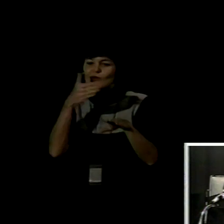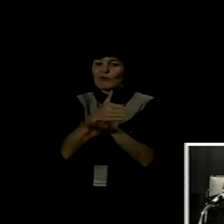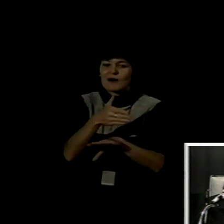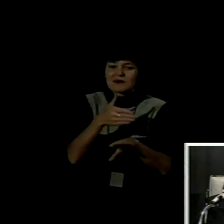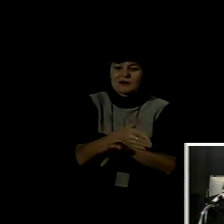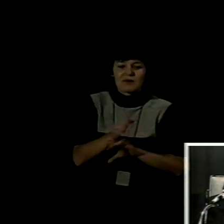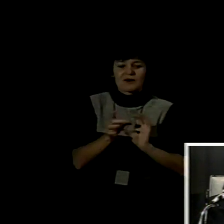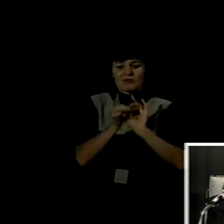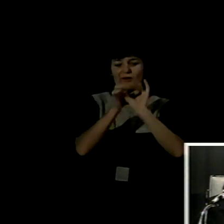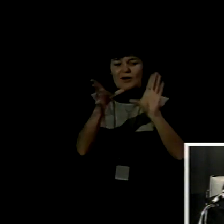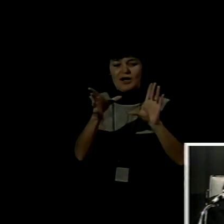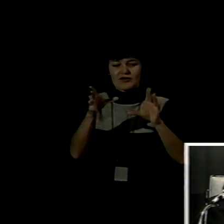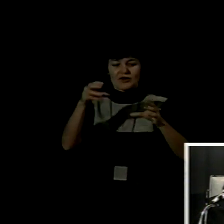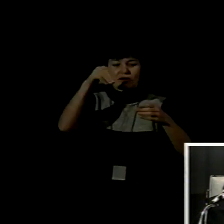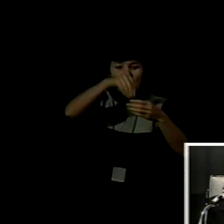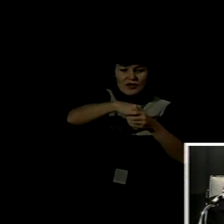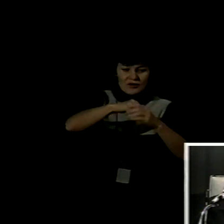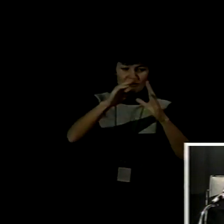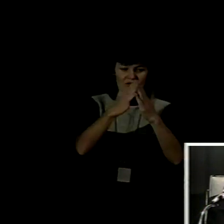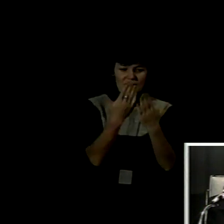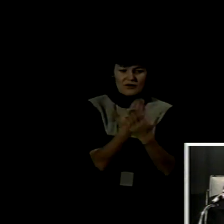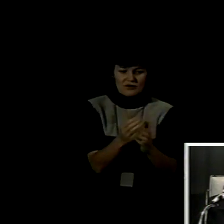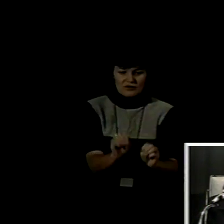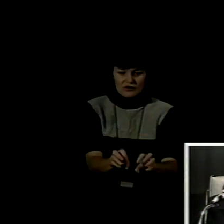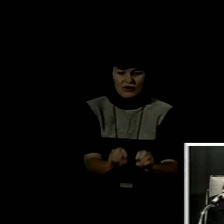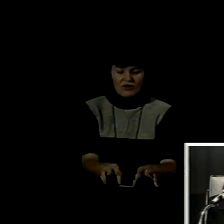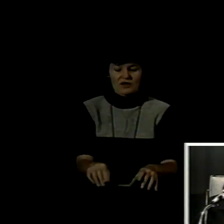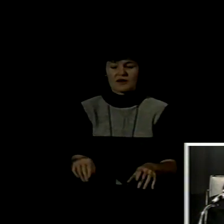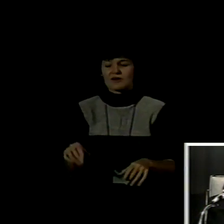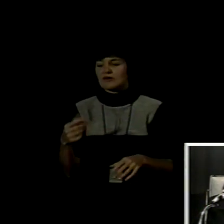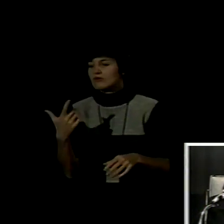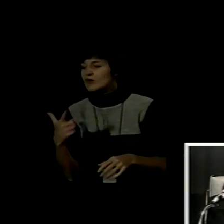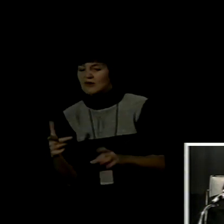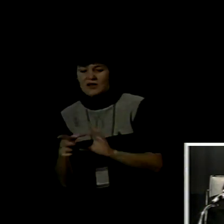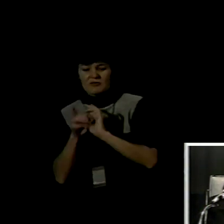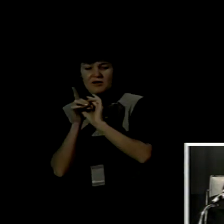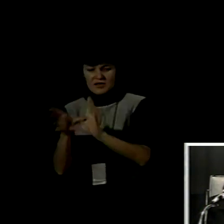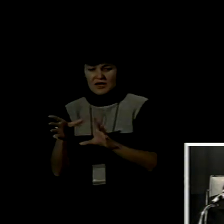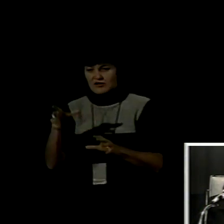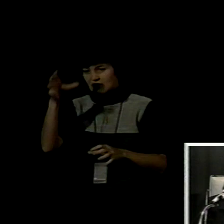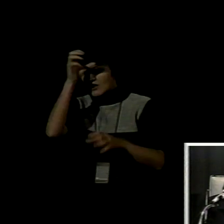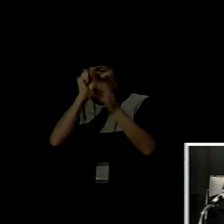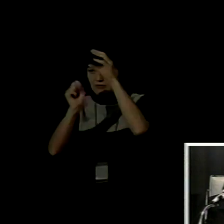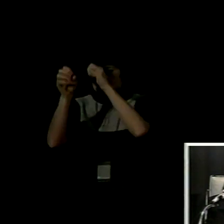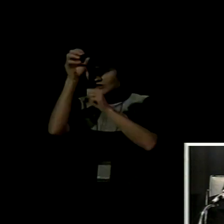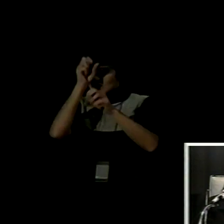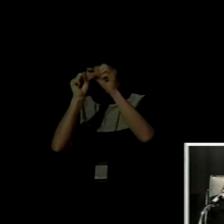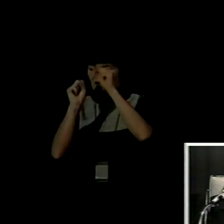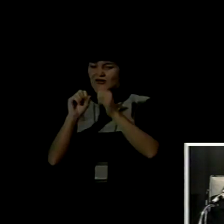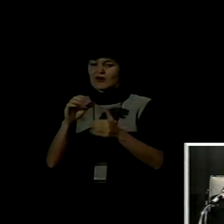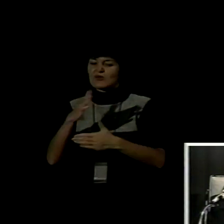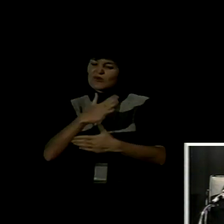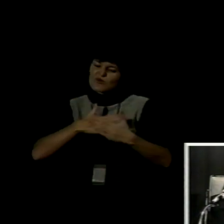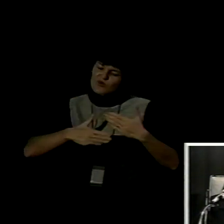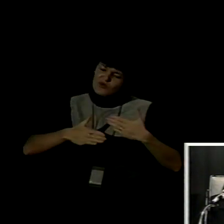aprendizajes. Todo esto trae como consecuencia, también, un rechazo hacia quienes